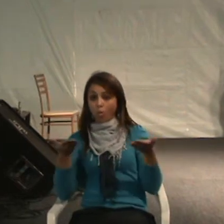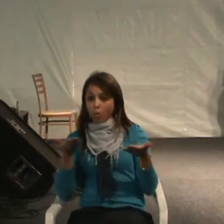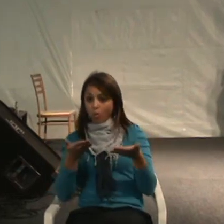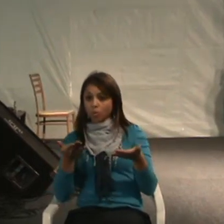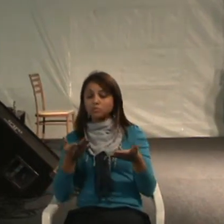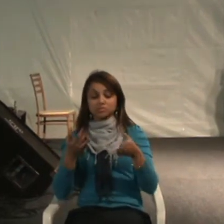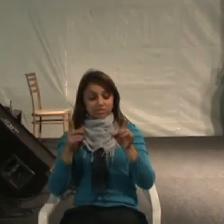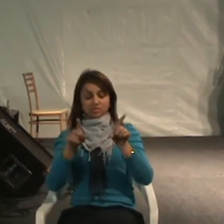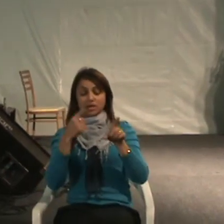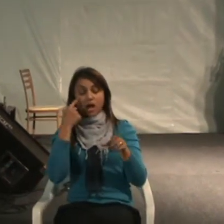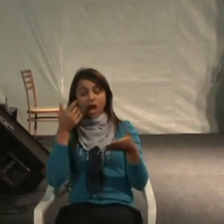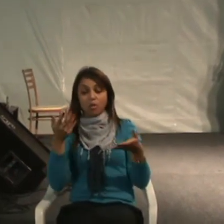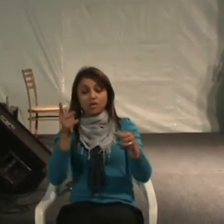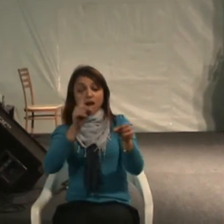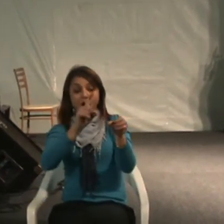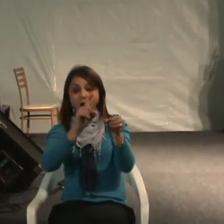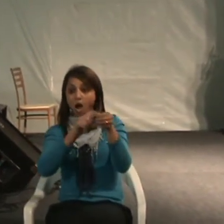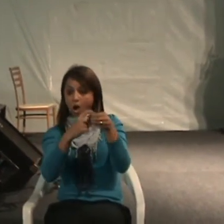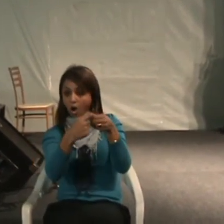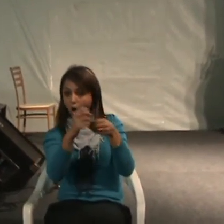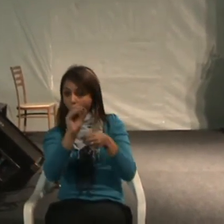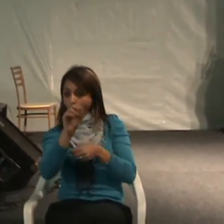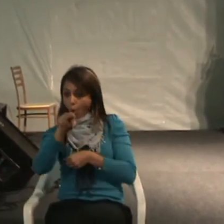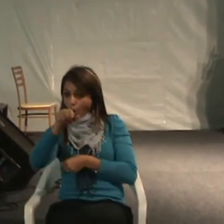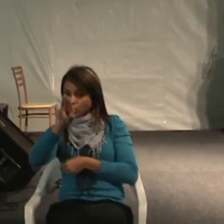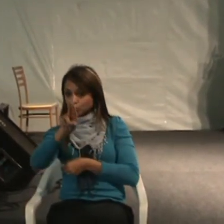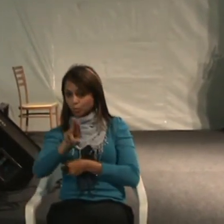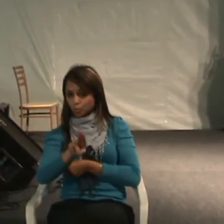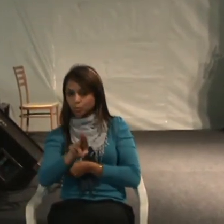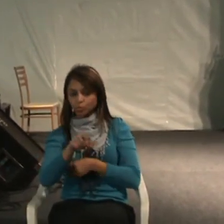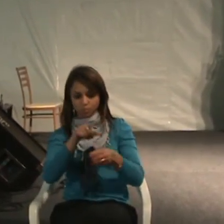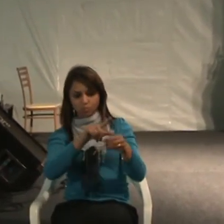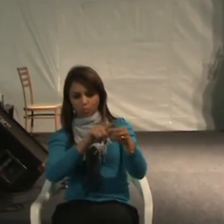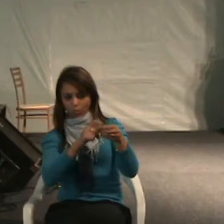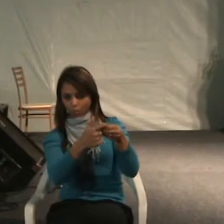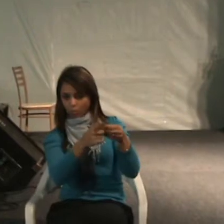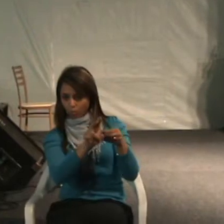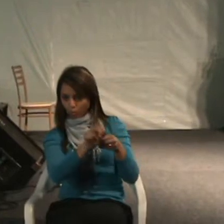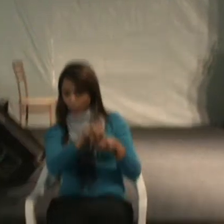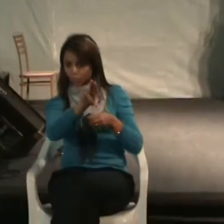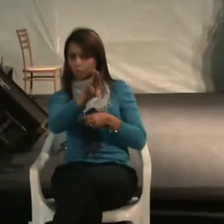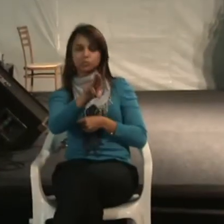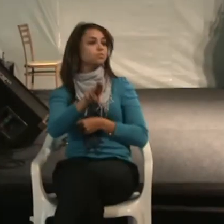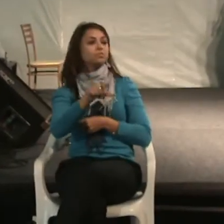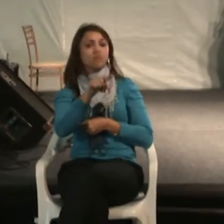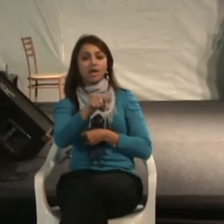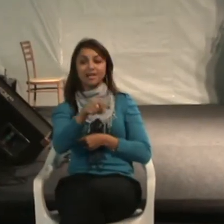ONU, a Organização Nacional das Nações Unidas, precisou